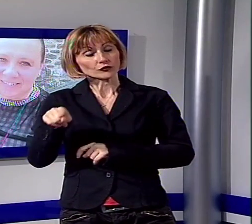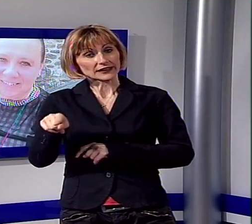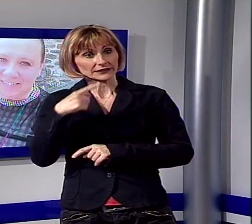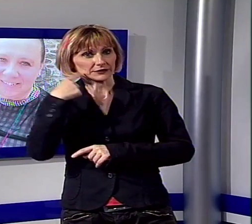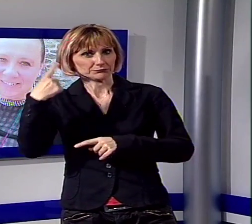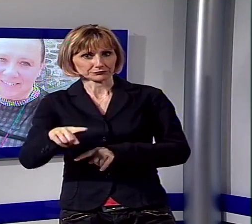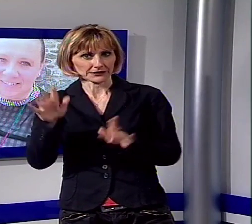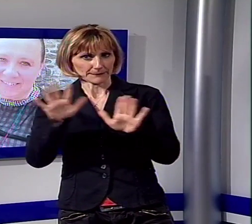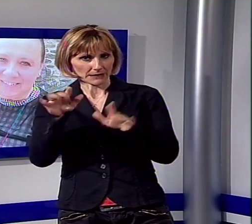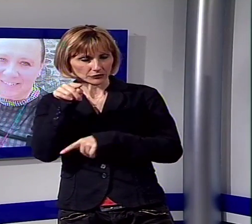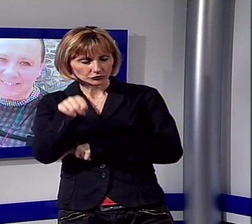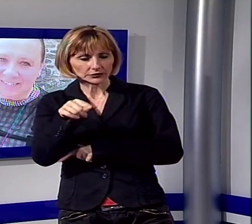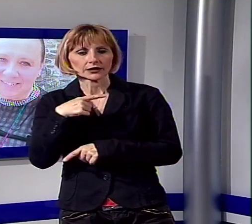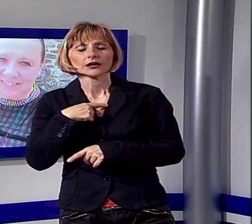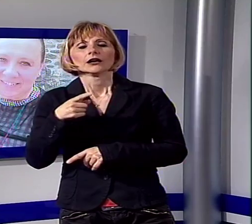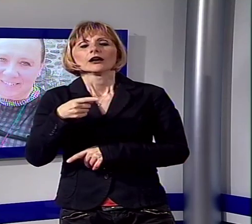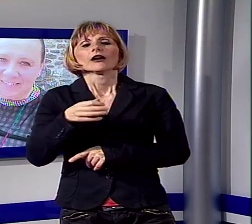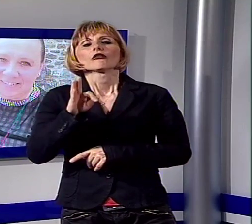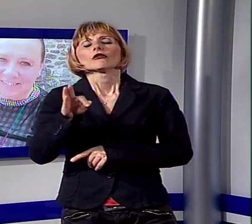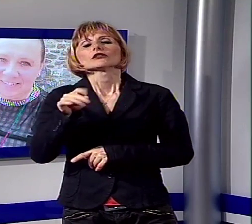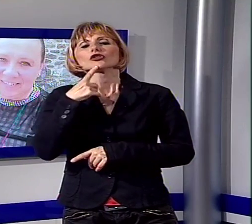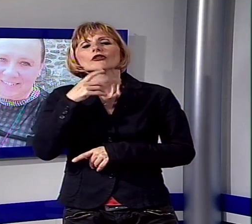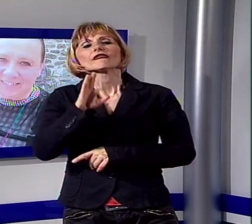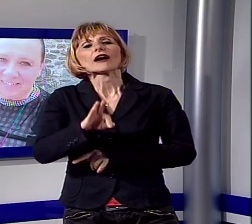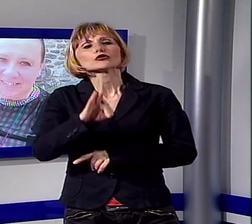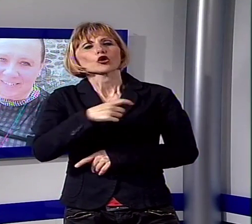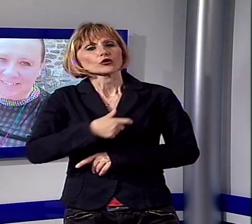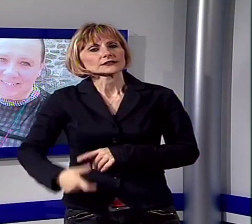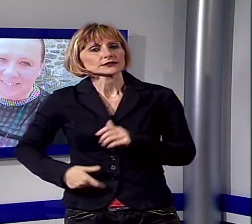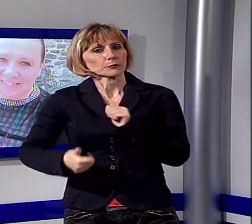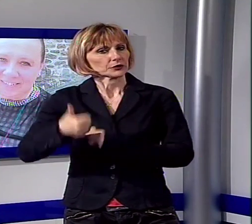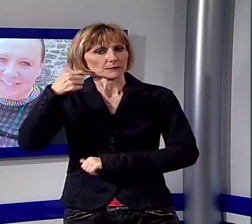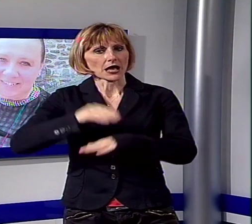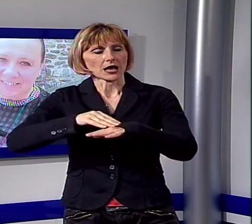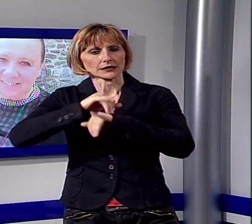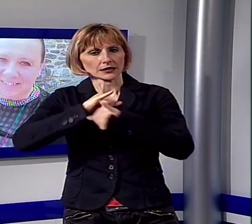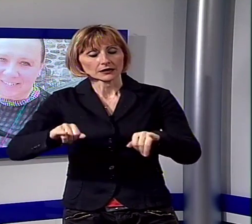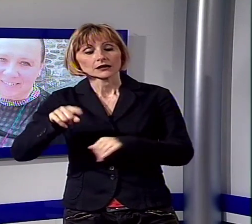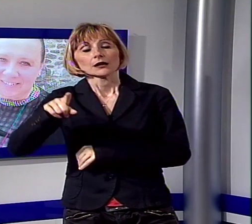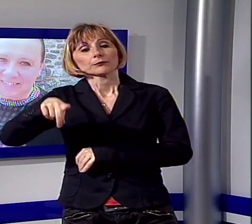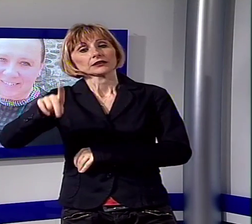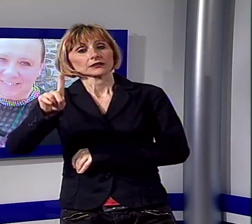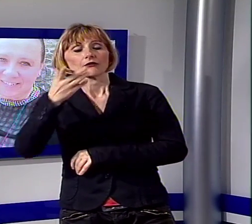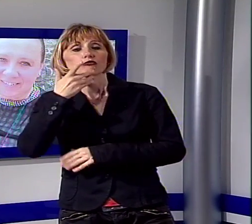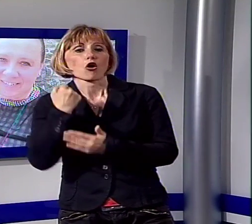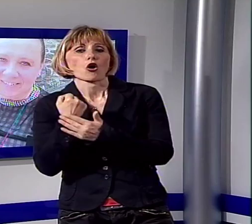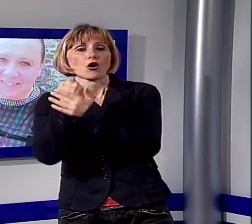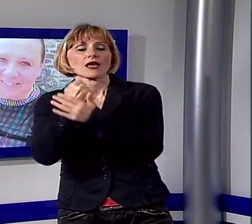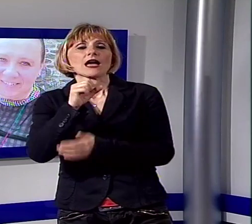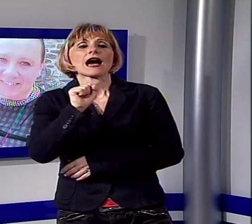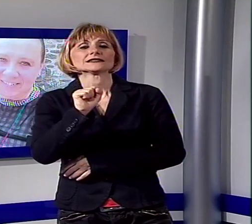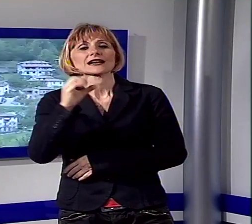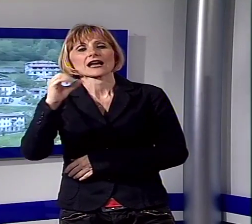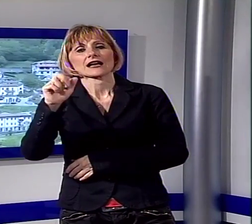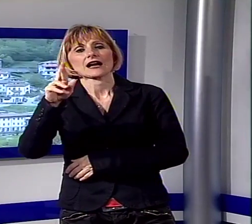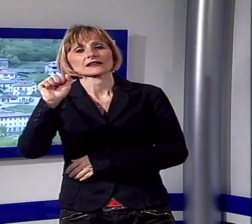che Fantoni non ha mai chiesto le primarie e chiarisce che il partito ha deciso di appoggiare un candidato, Andrea Carrari, che è esterno al